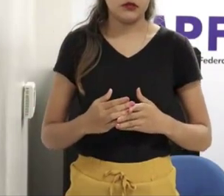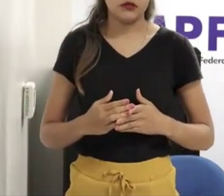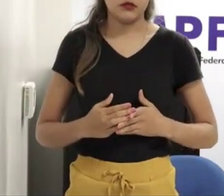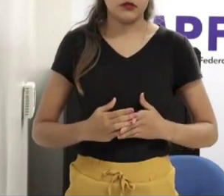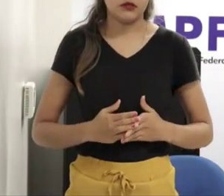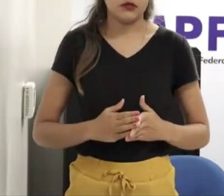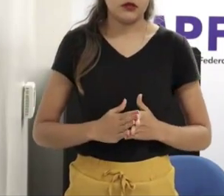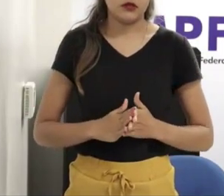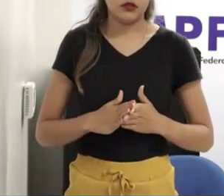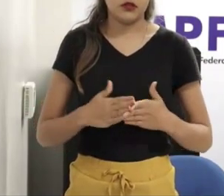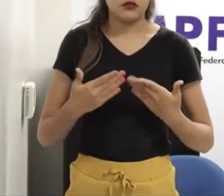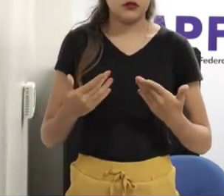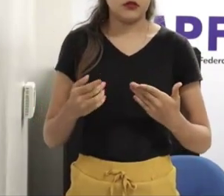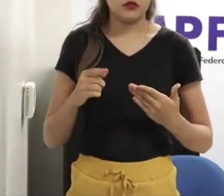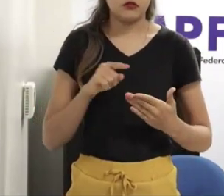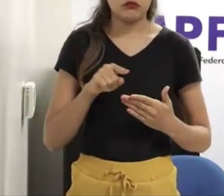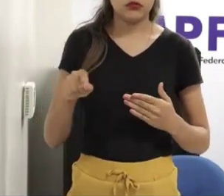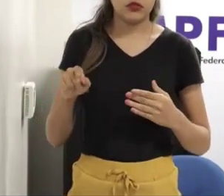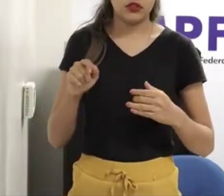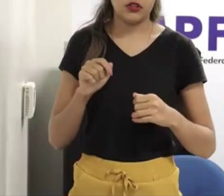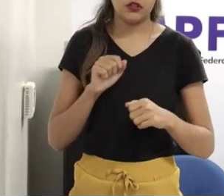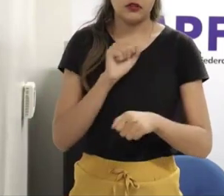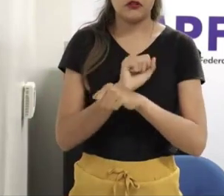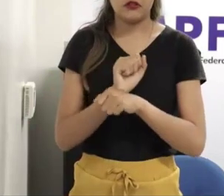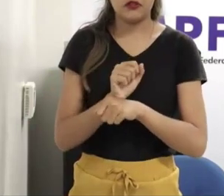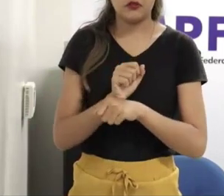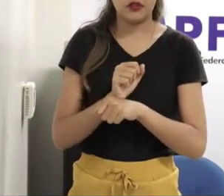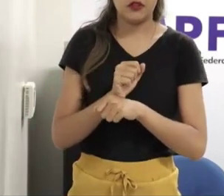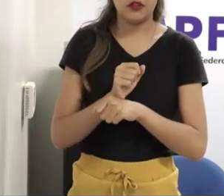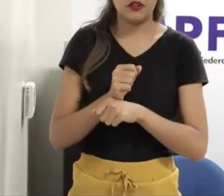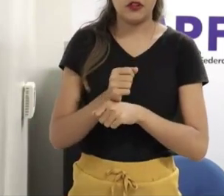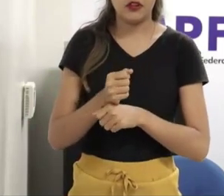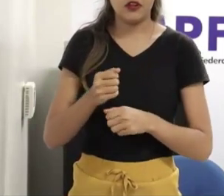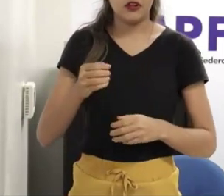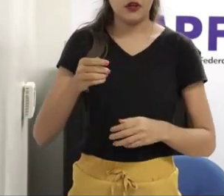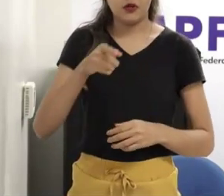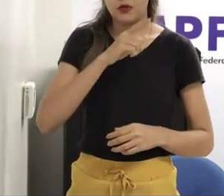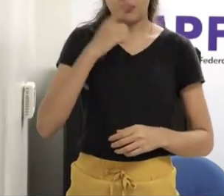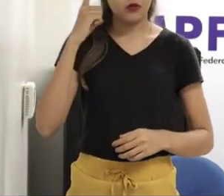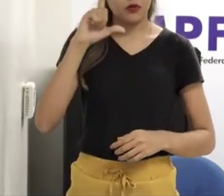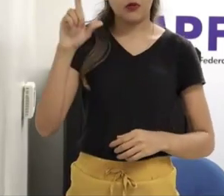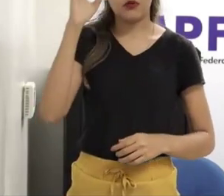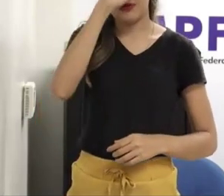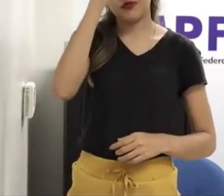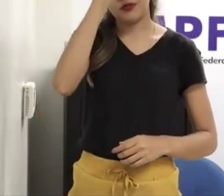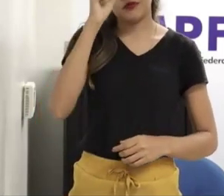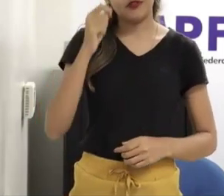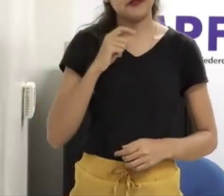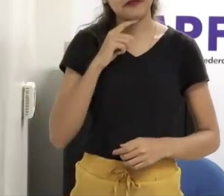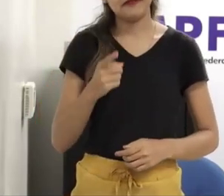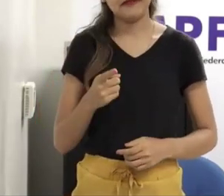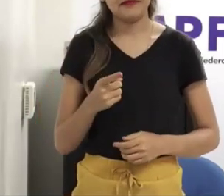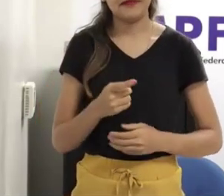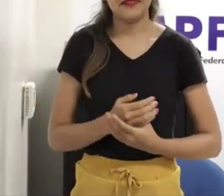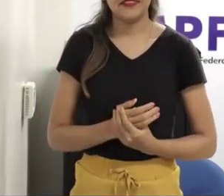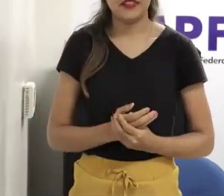sobre a experiência que eu tenho no assunto em relação a crimes sexuais virtuais,